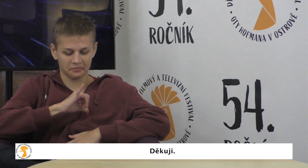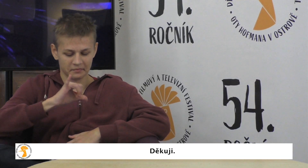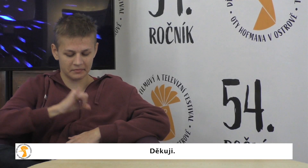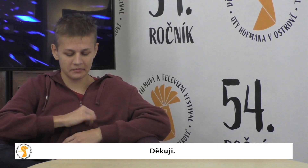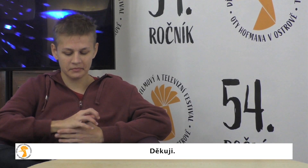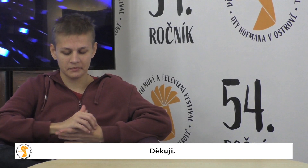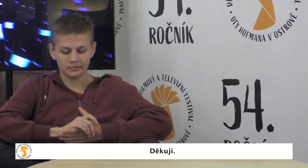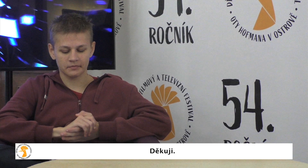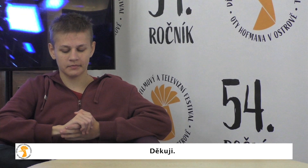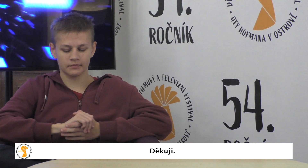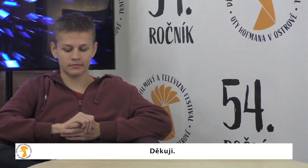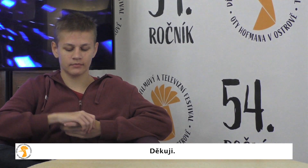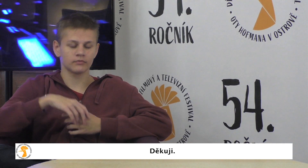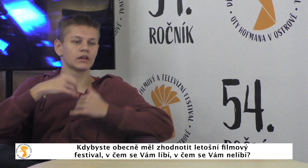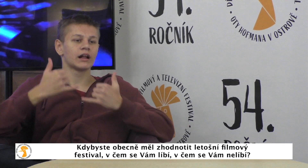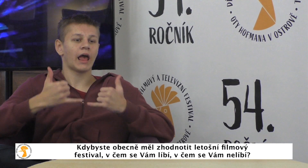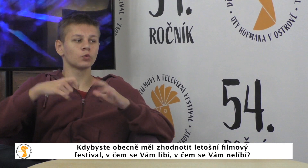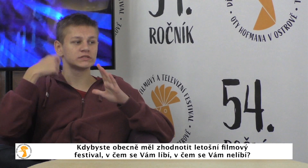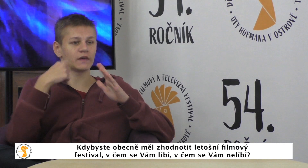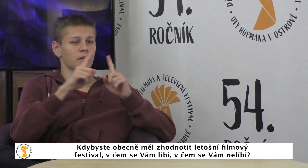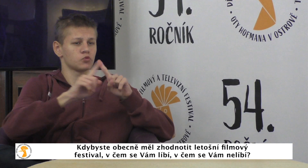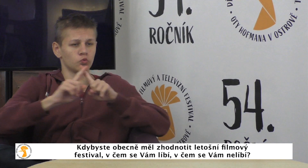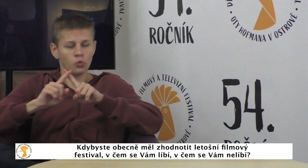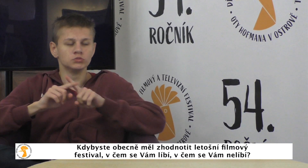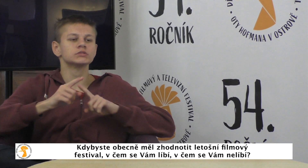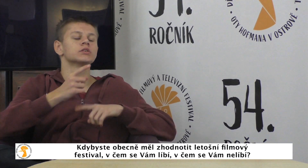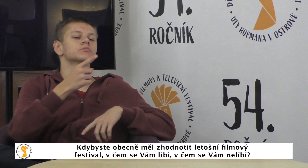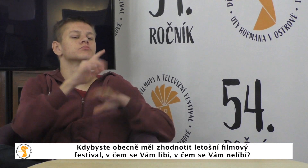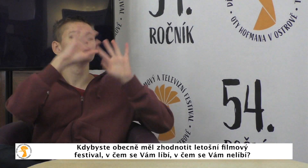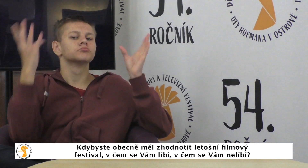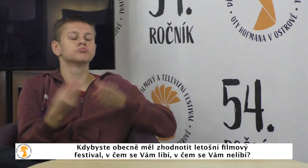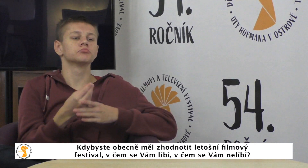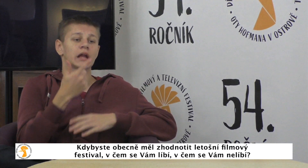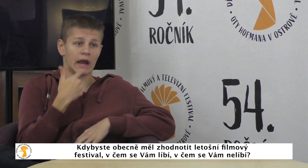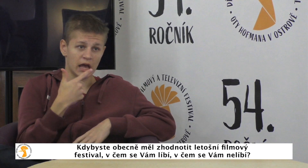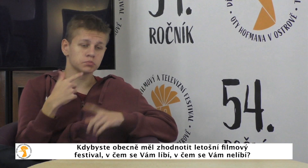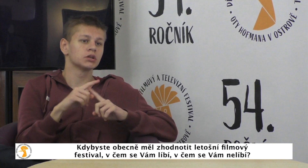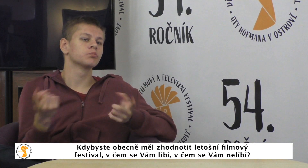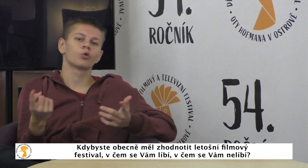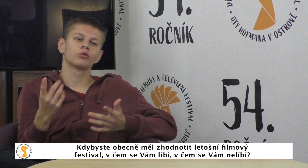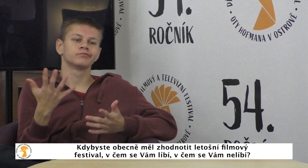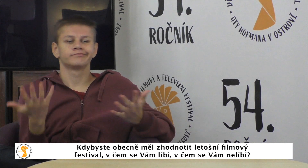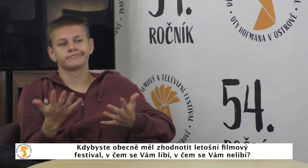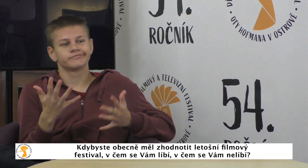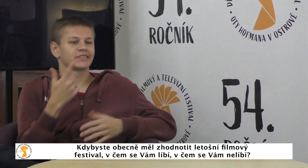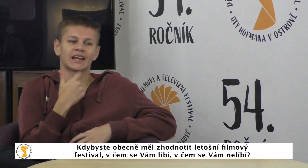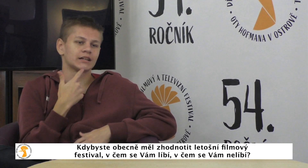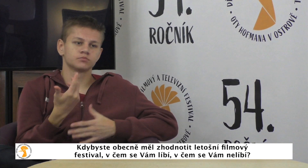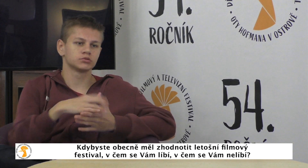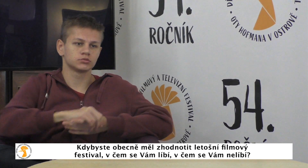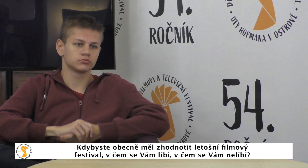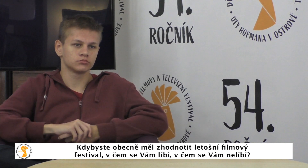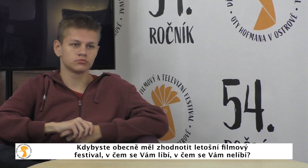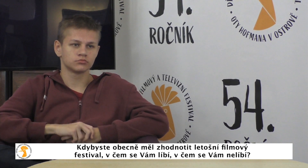Děkuji. Kdybyste obecně měl zhodnotit letošní filmový festival, v čem se vám